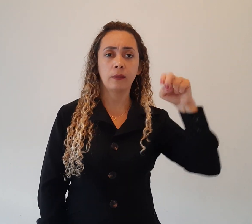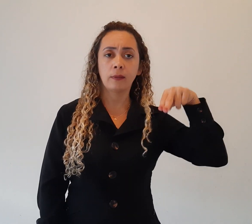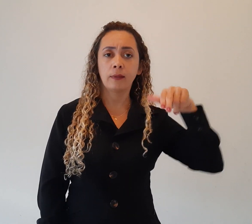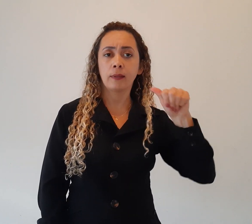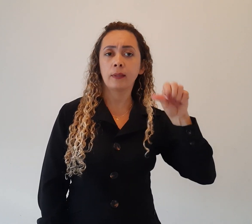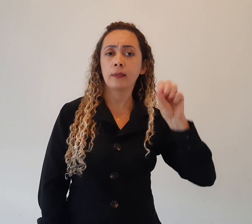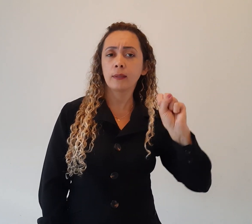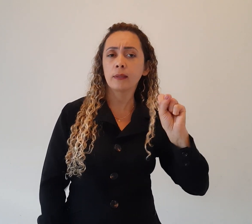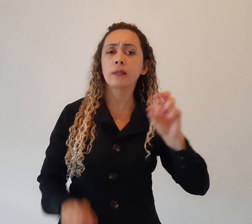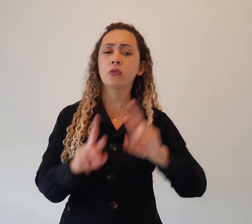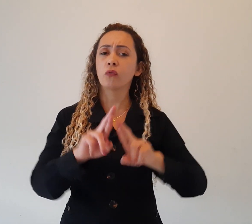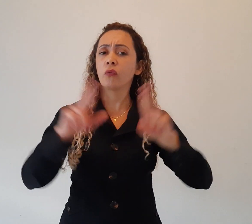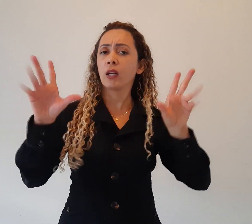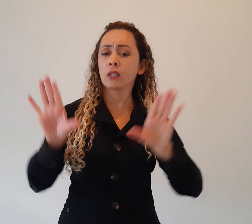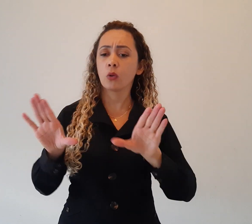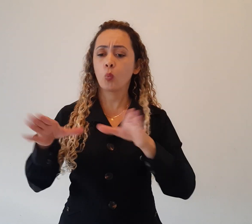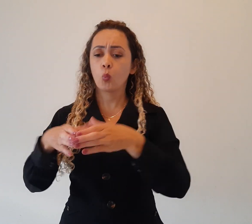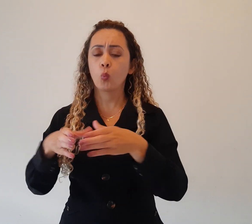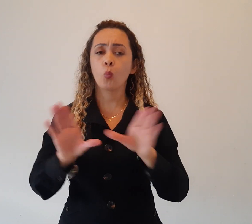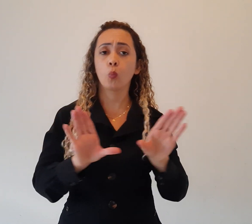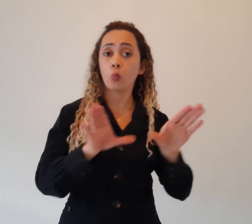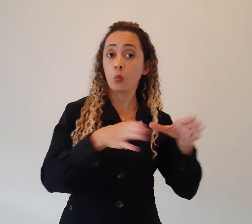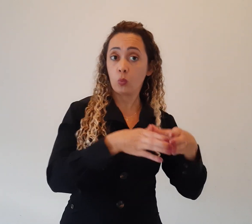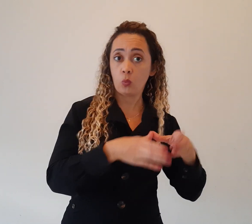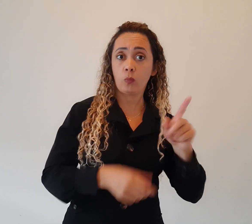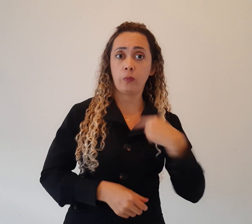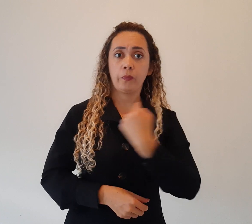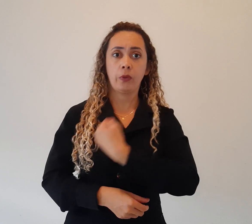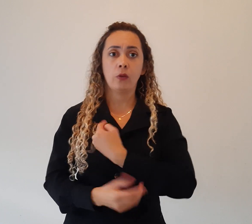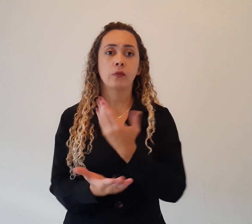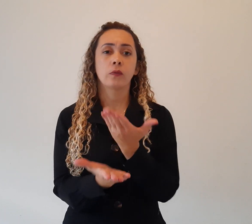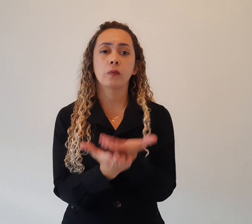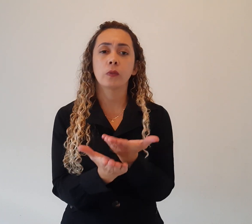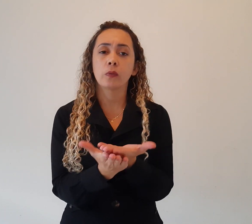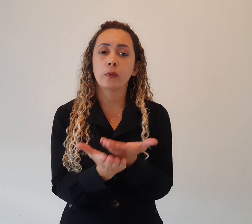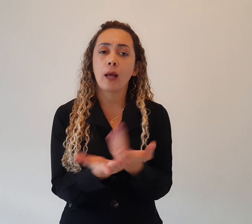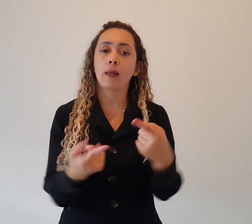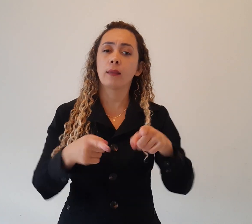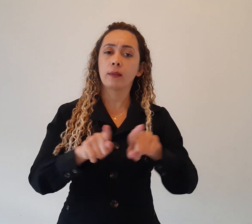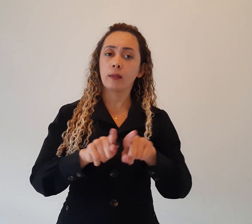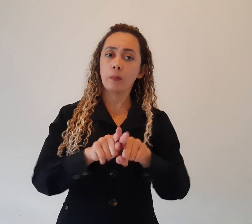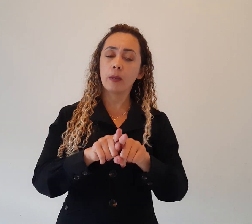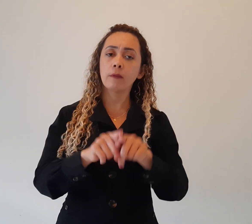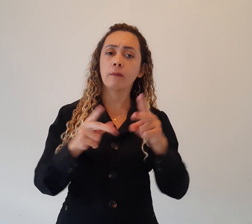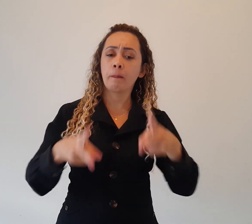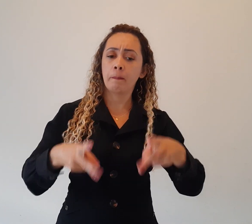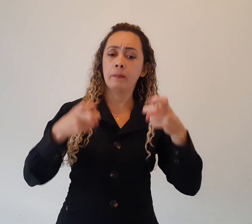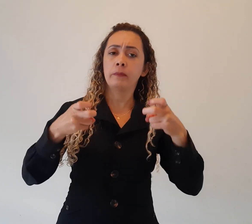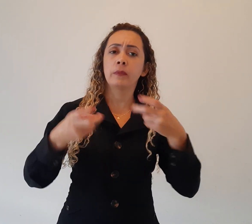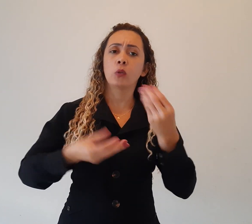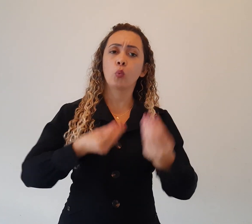um grupo e outro. Nós vamos estudar isso. Nós vamos ver como se fosse só a educação no mundo romano.